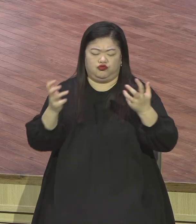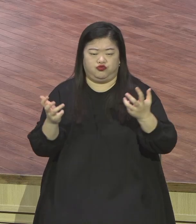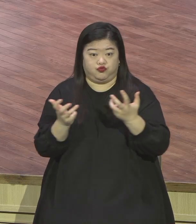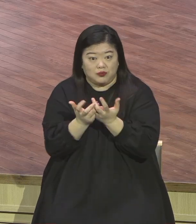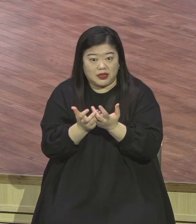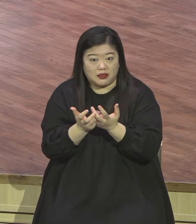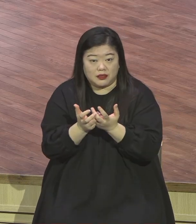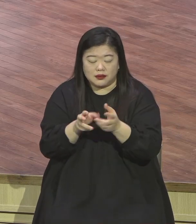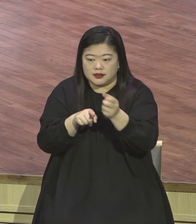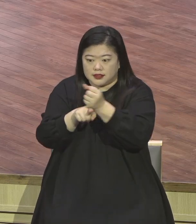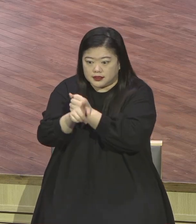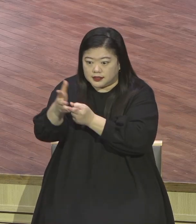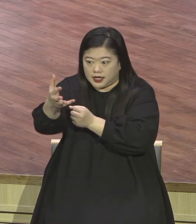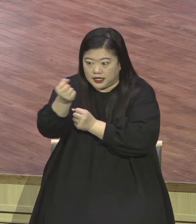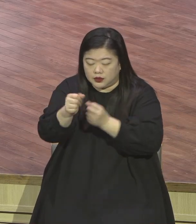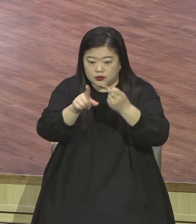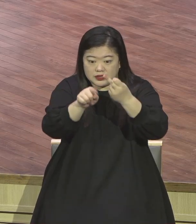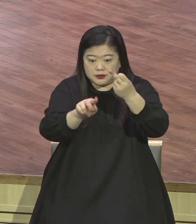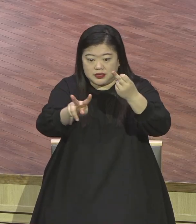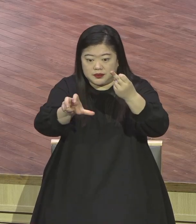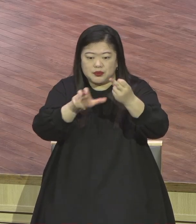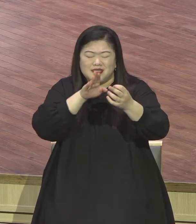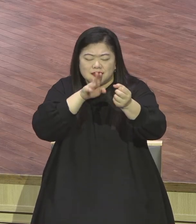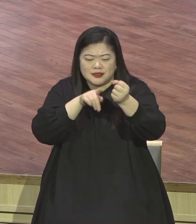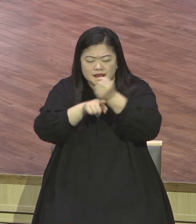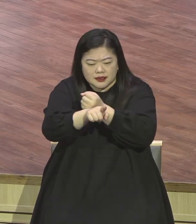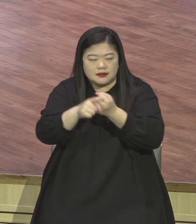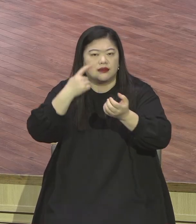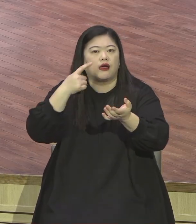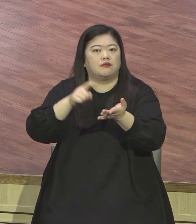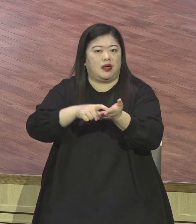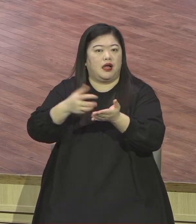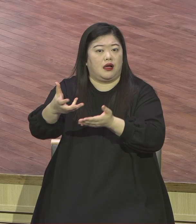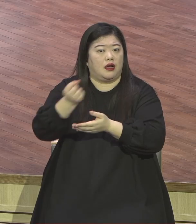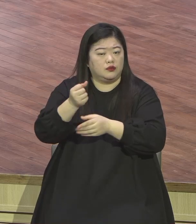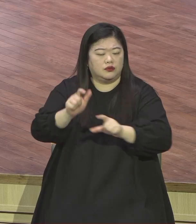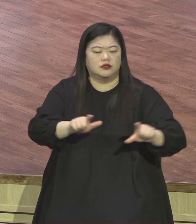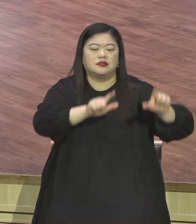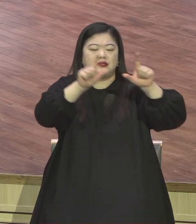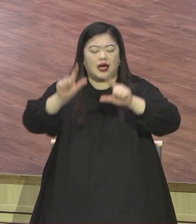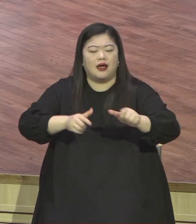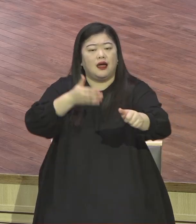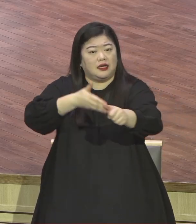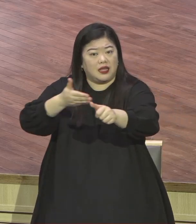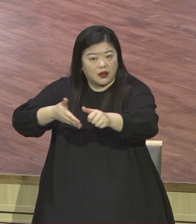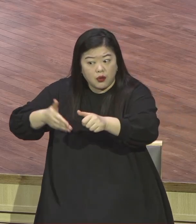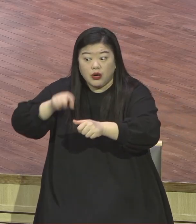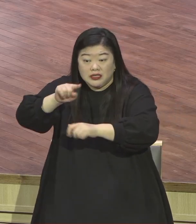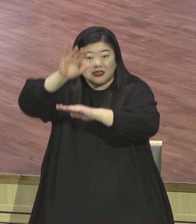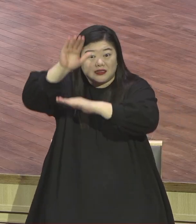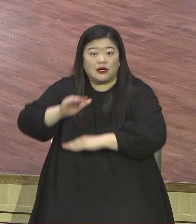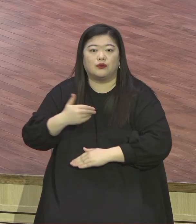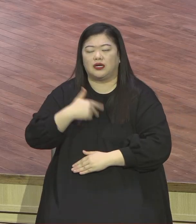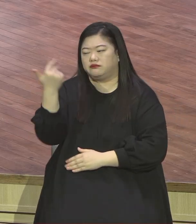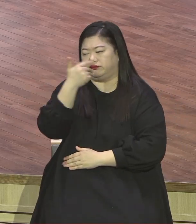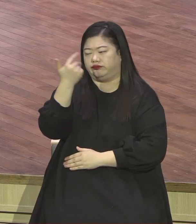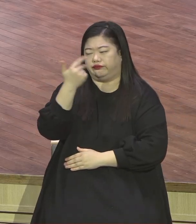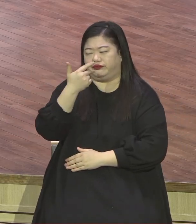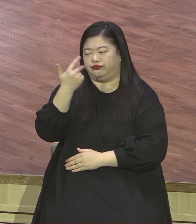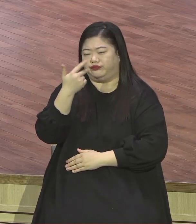본질을 온전히 깨닫고 붙잡고 누리면서 성장하는 모든 네드가 되기를 바란다 라고 축복의